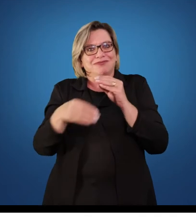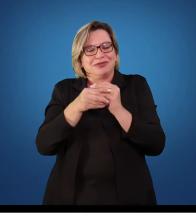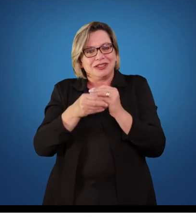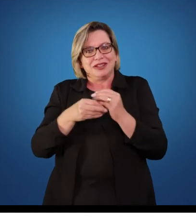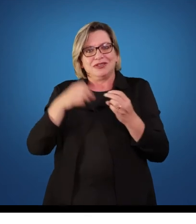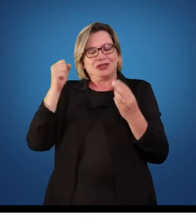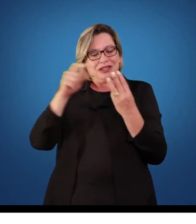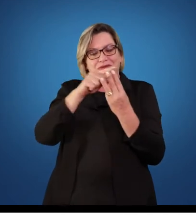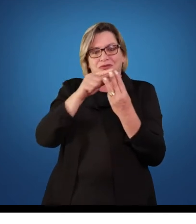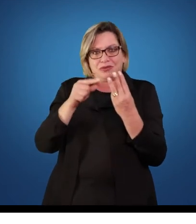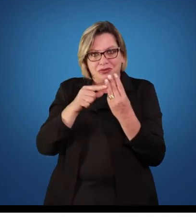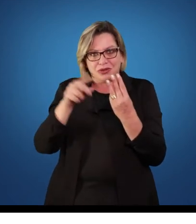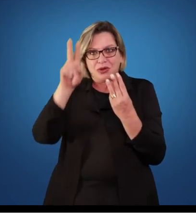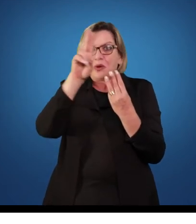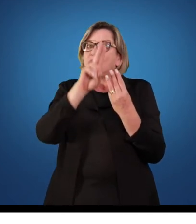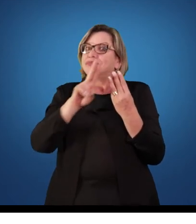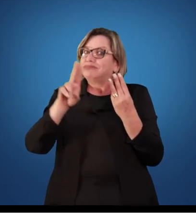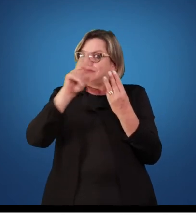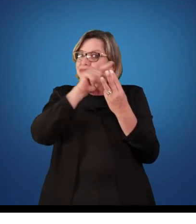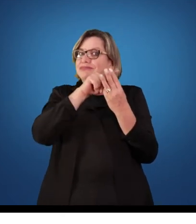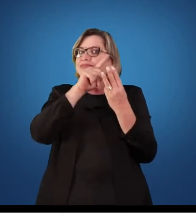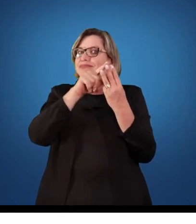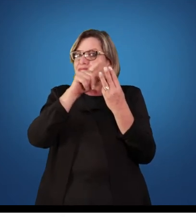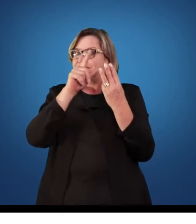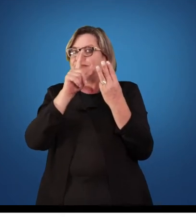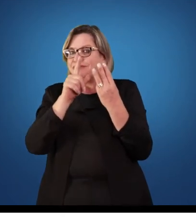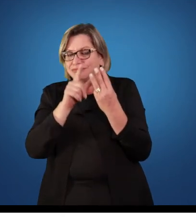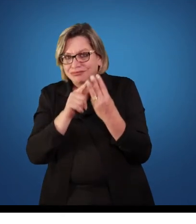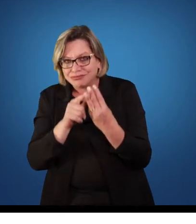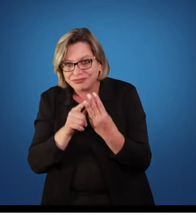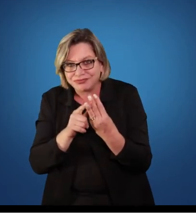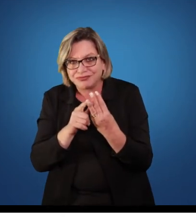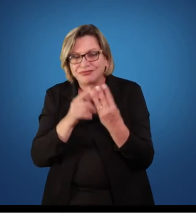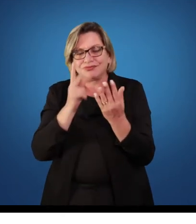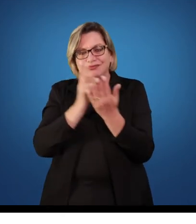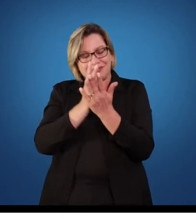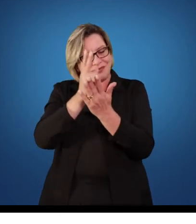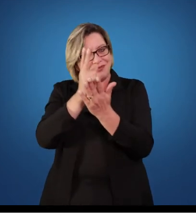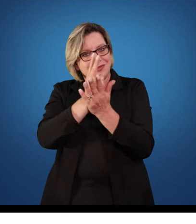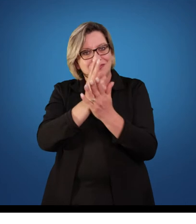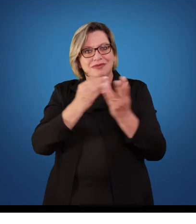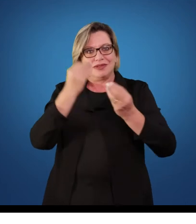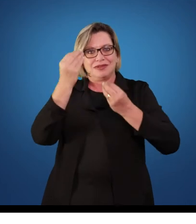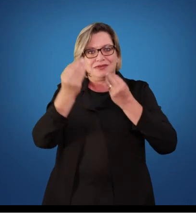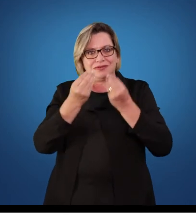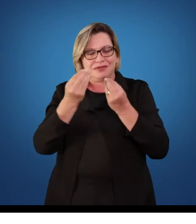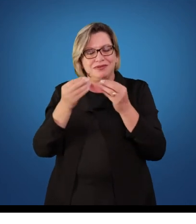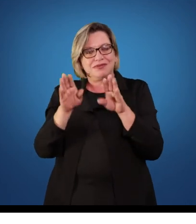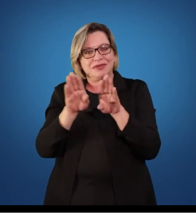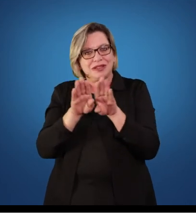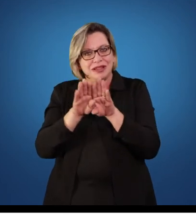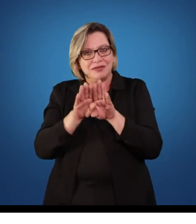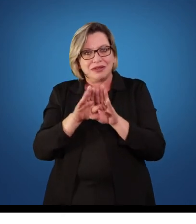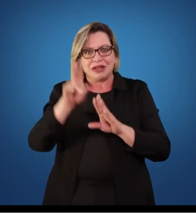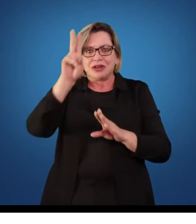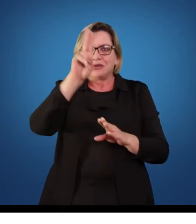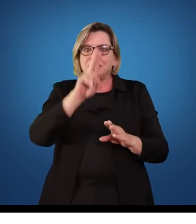dimensões, conceitual, procedimental e atitudinal. Bem como o processo avaliativo